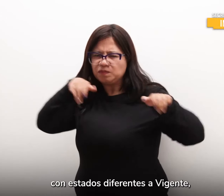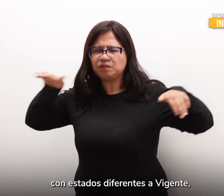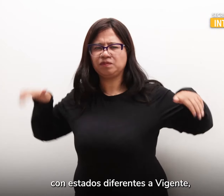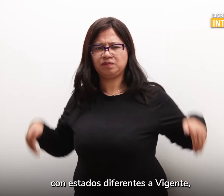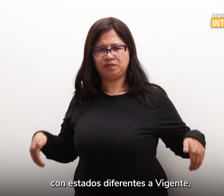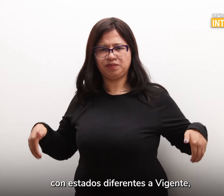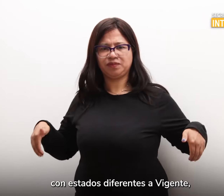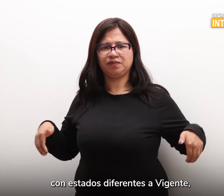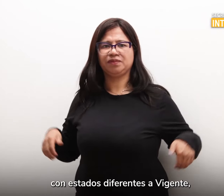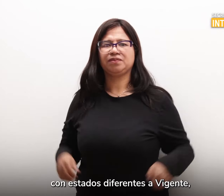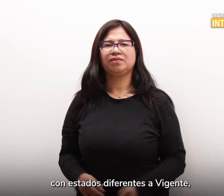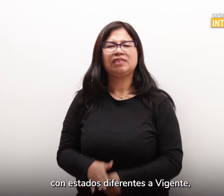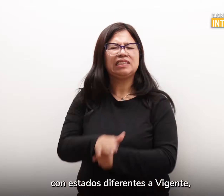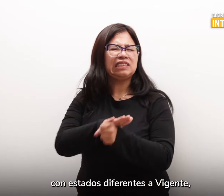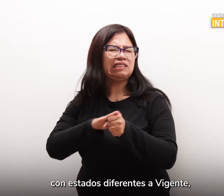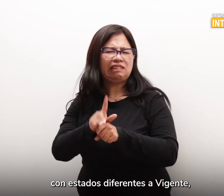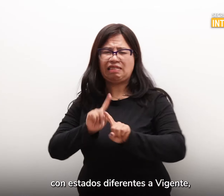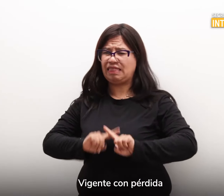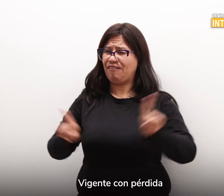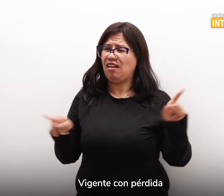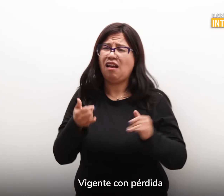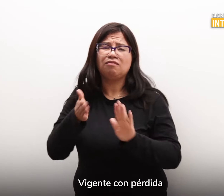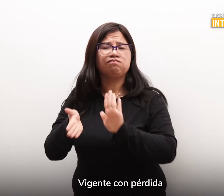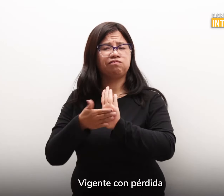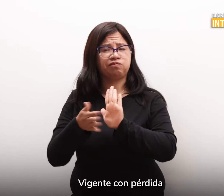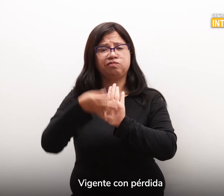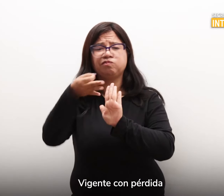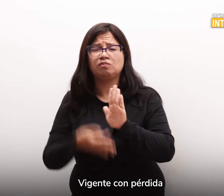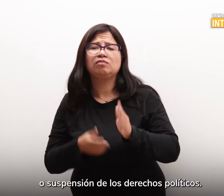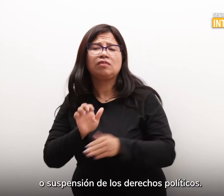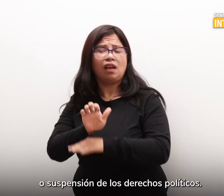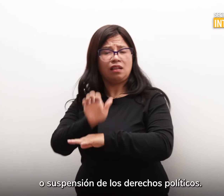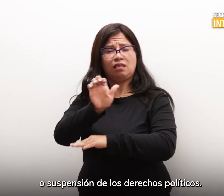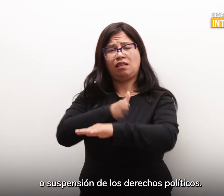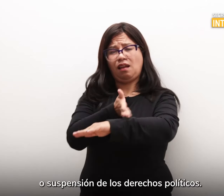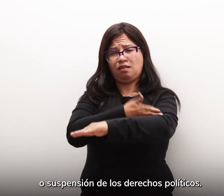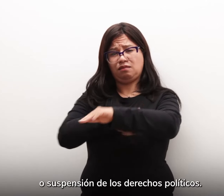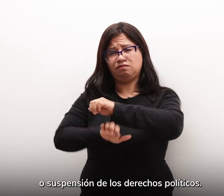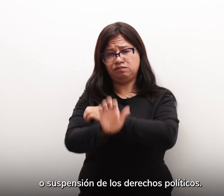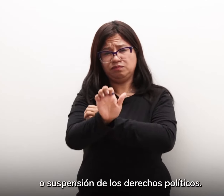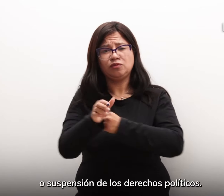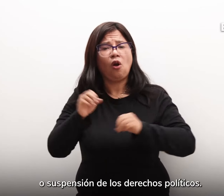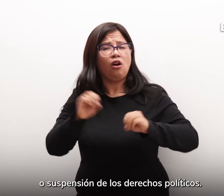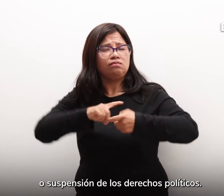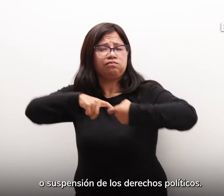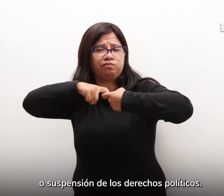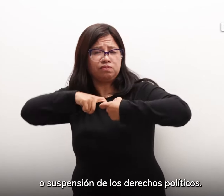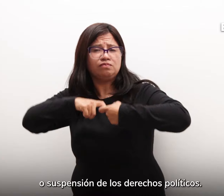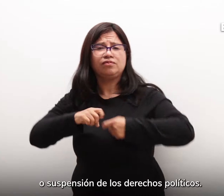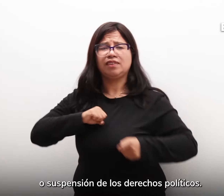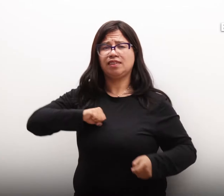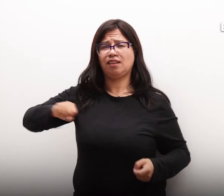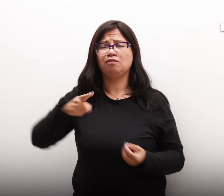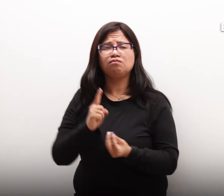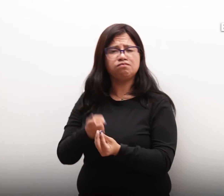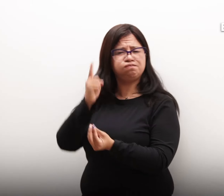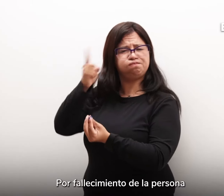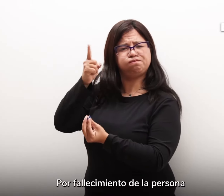estados diferentes a vigente, vigente con pérdida o suspensión de los derechos políticos Por